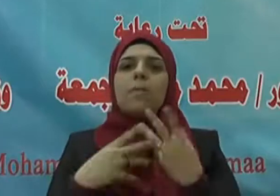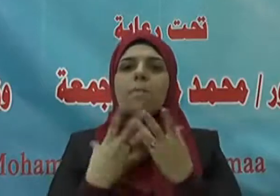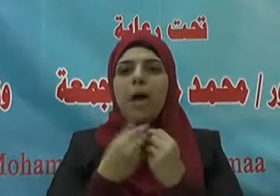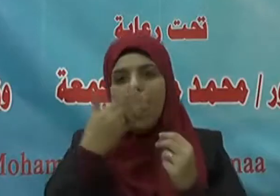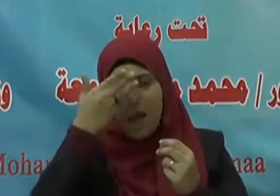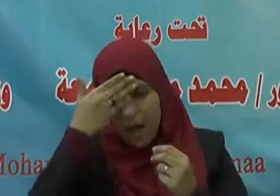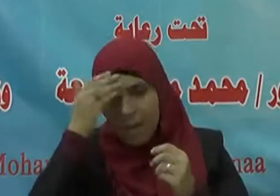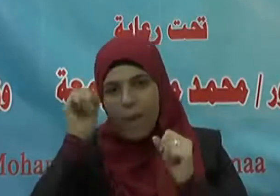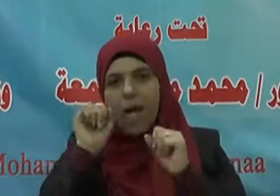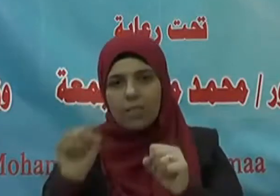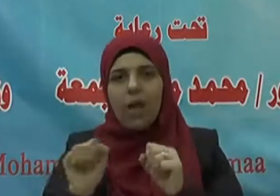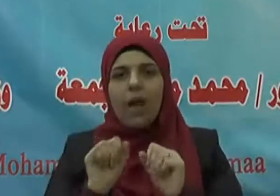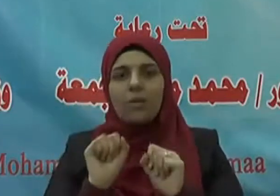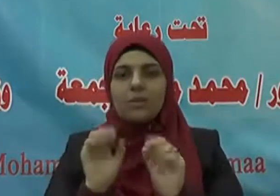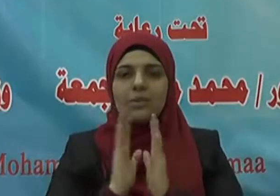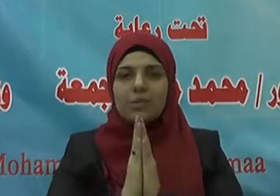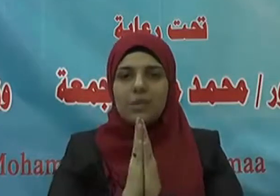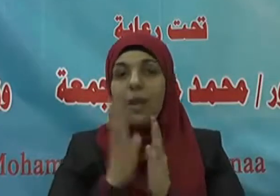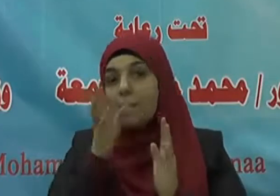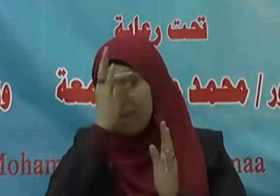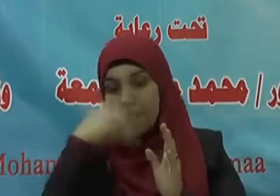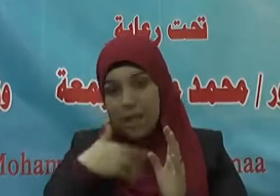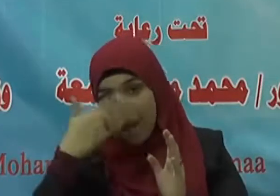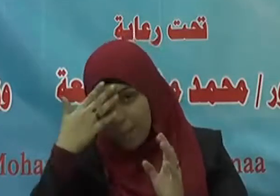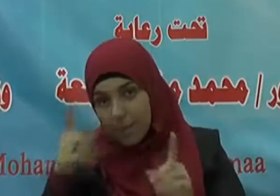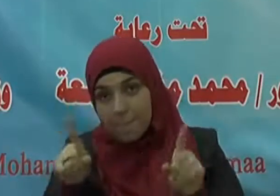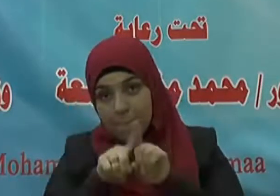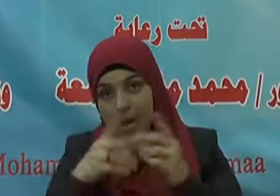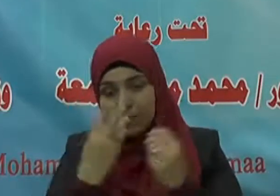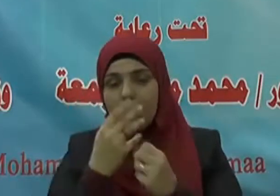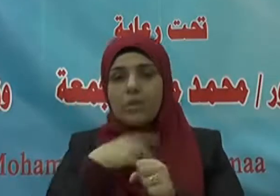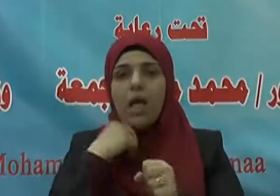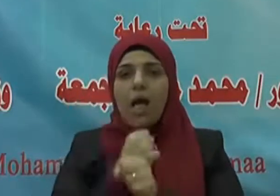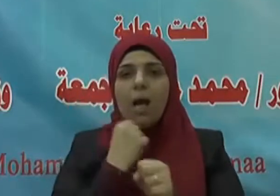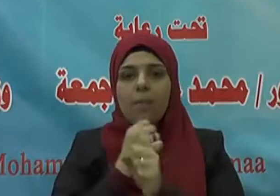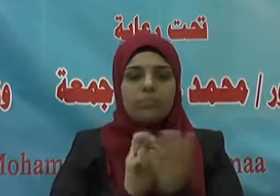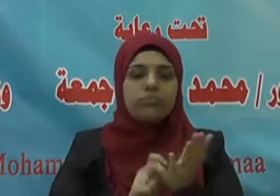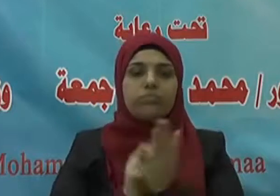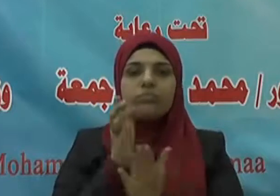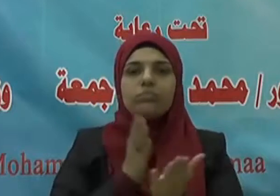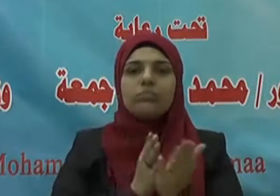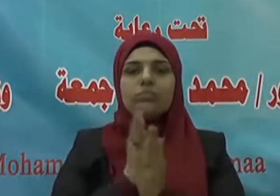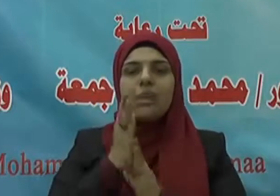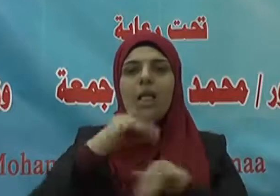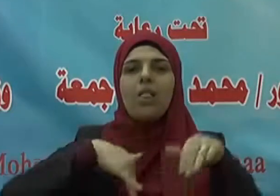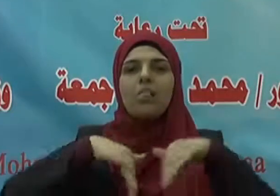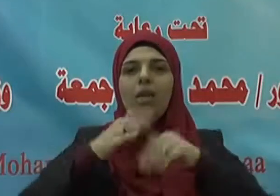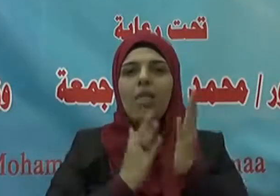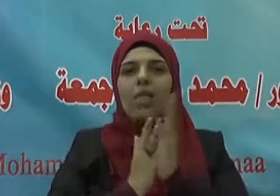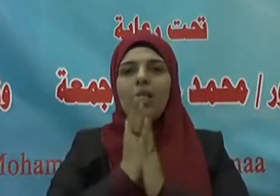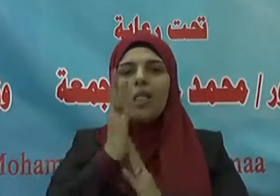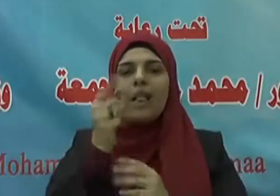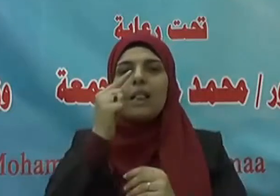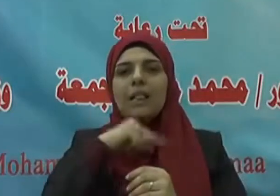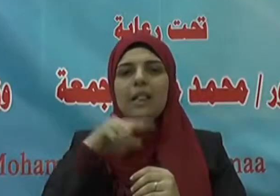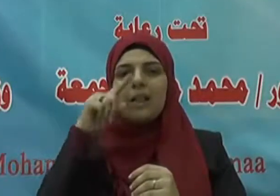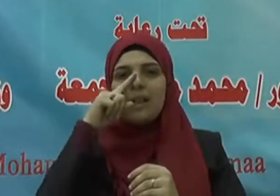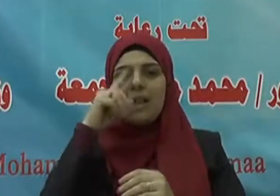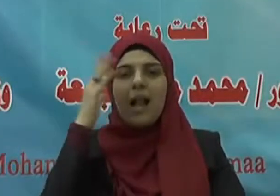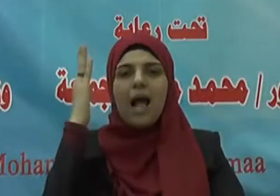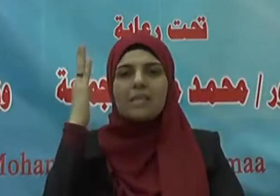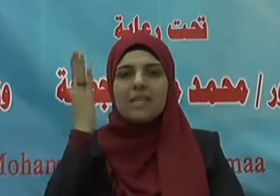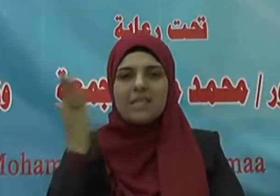العبادة مع الغاية منها فتتحقق الاستقامة التي هي أساس هذا